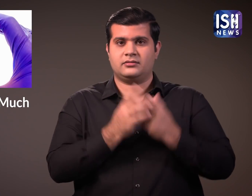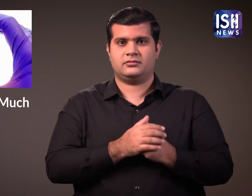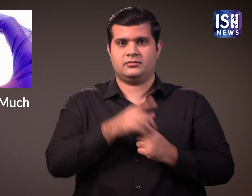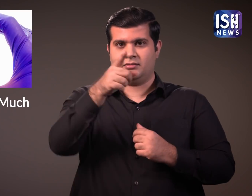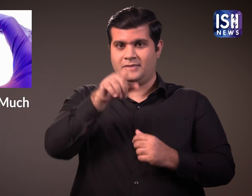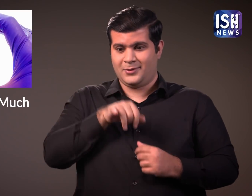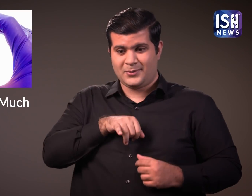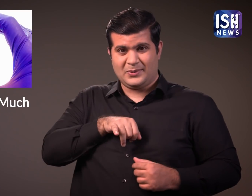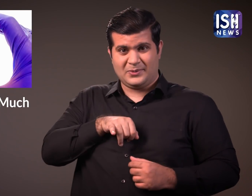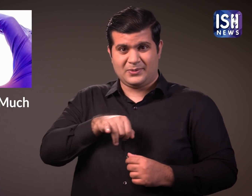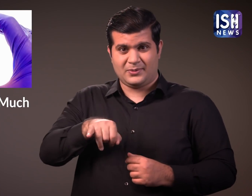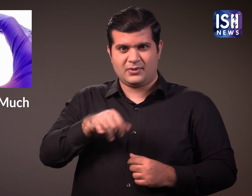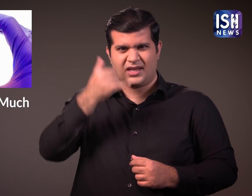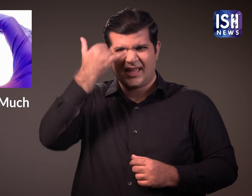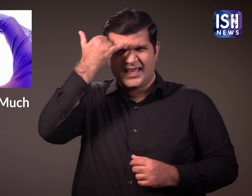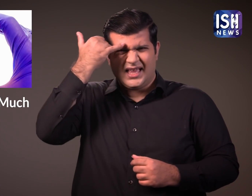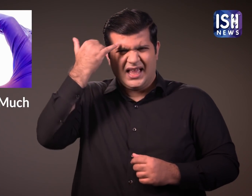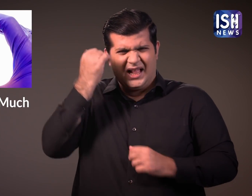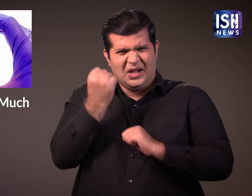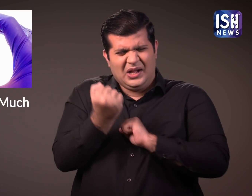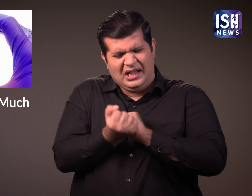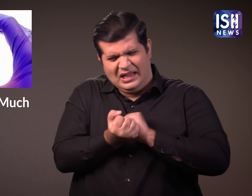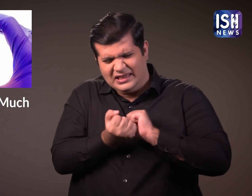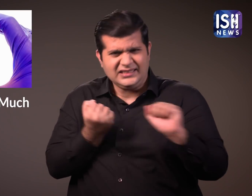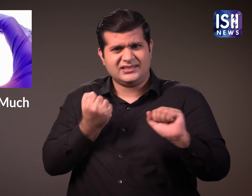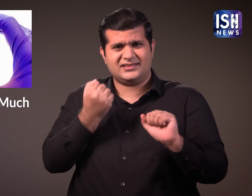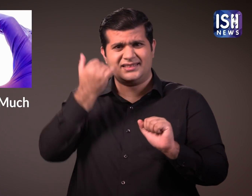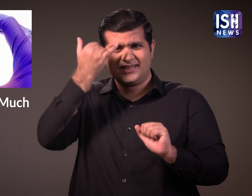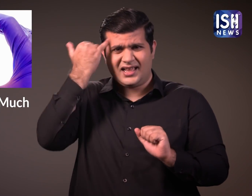साथ ही जब आपका पेशाब गेरा पीला हो जाए तो पानी पीए